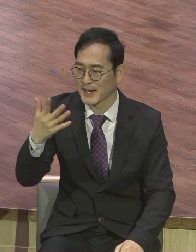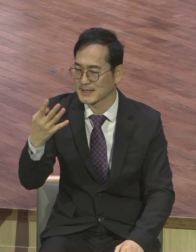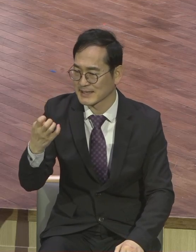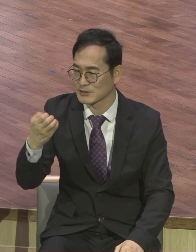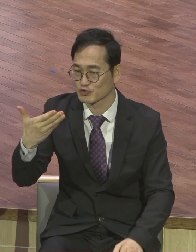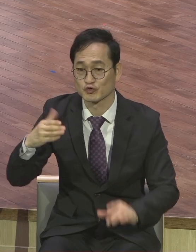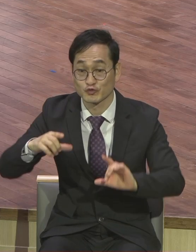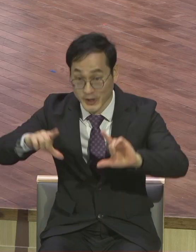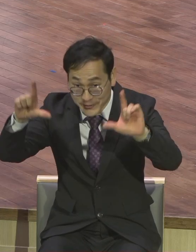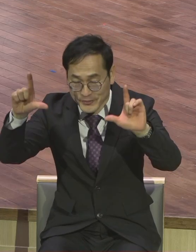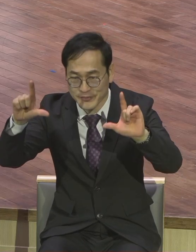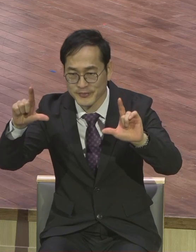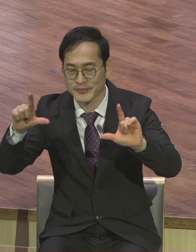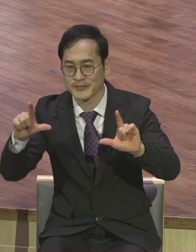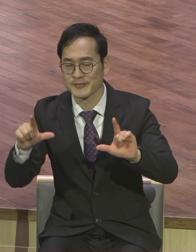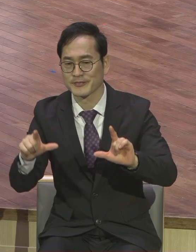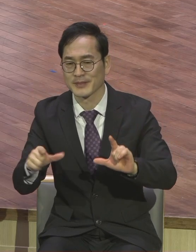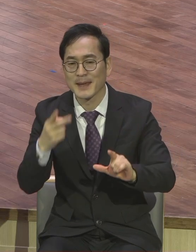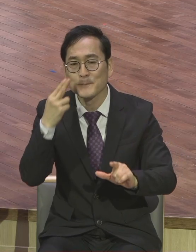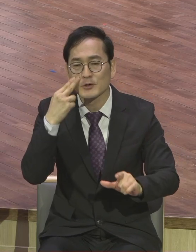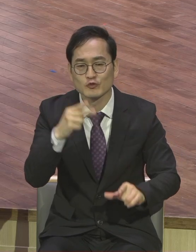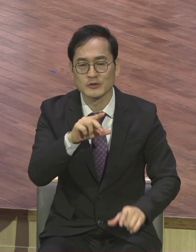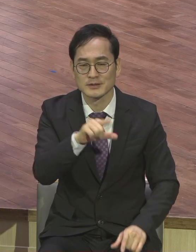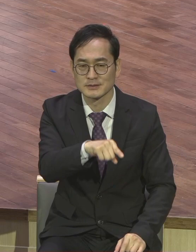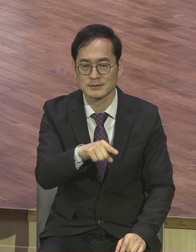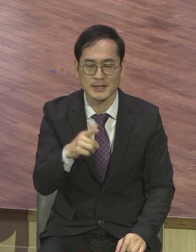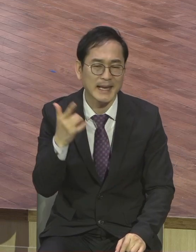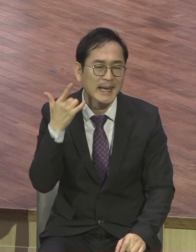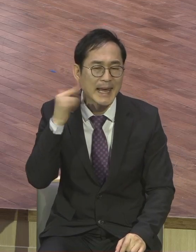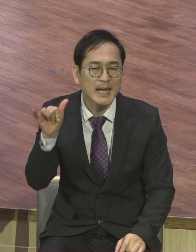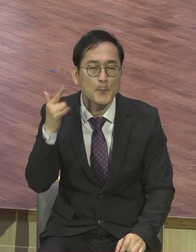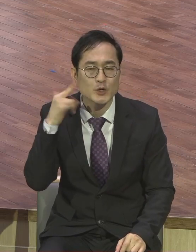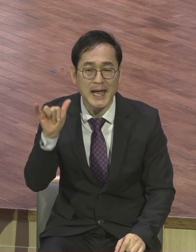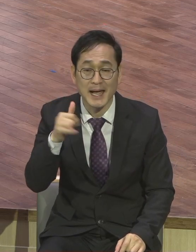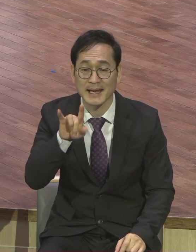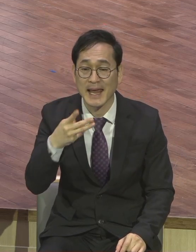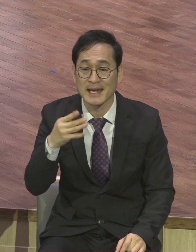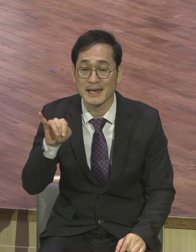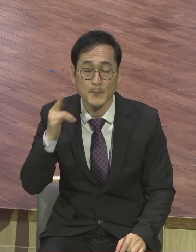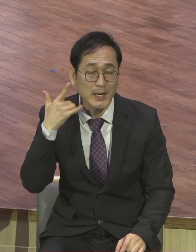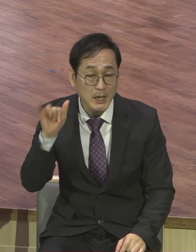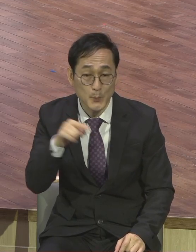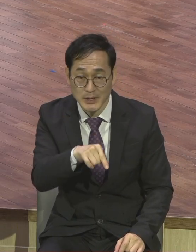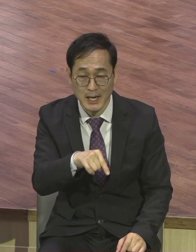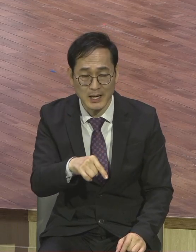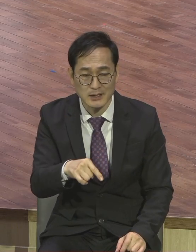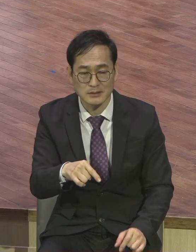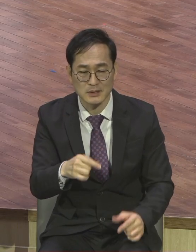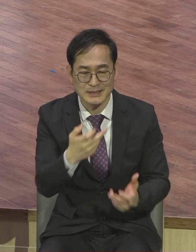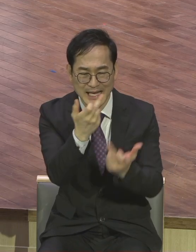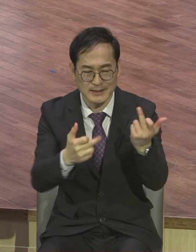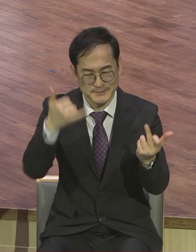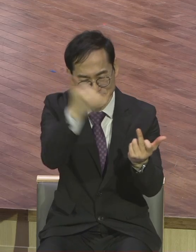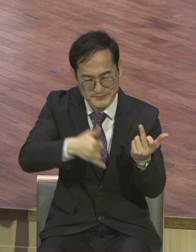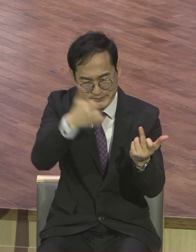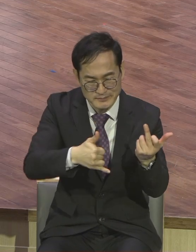그때 미국 캘리포니아의 금광 이 금광 이 금광 광산에 금이 많이